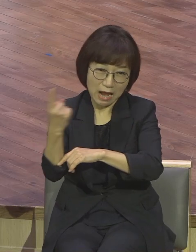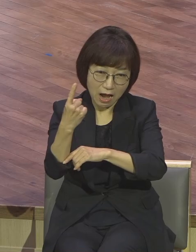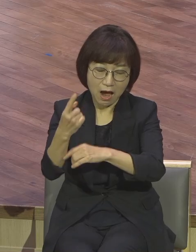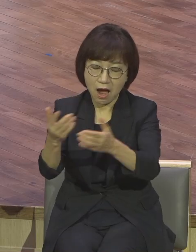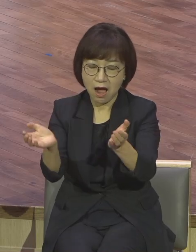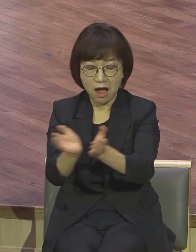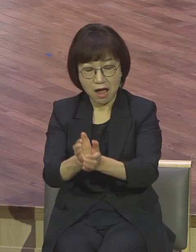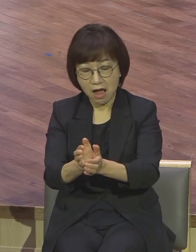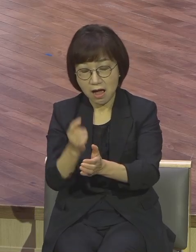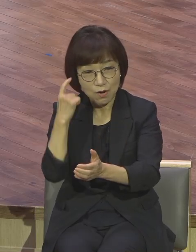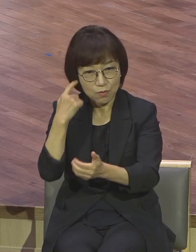아주 좋아합니다